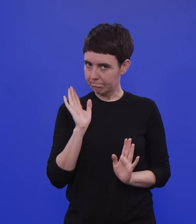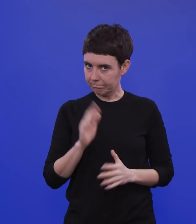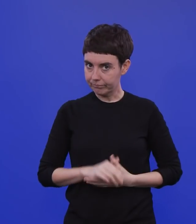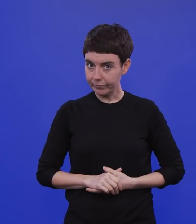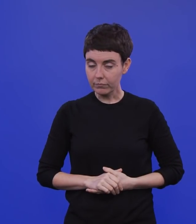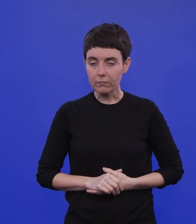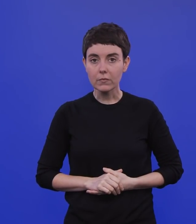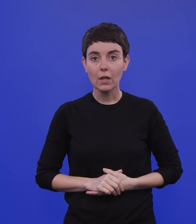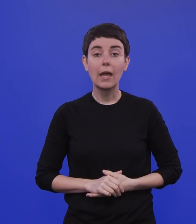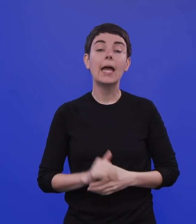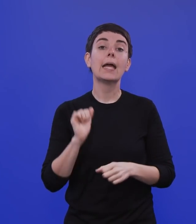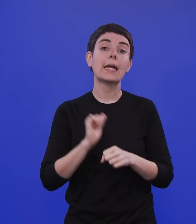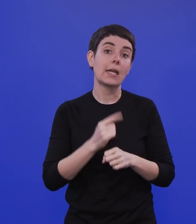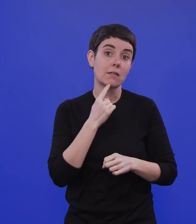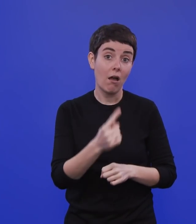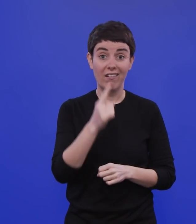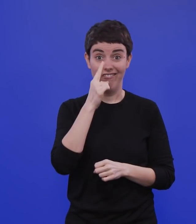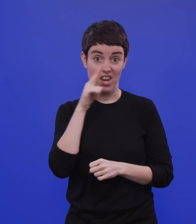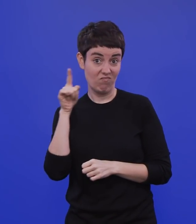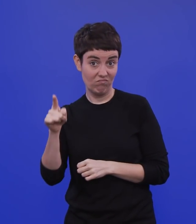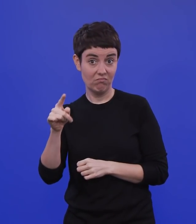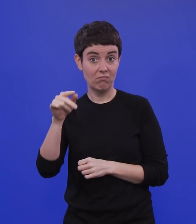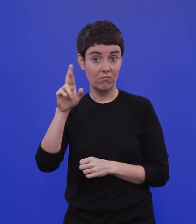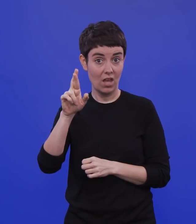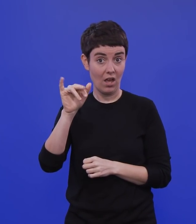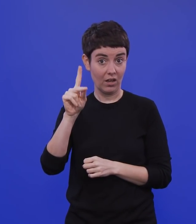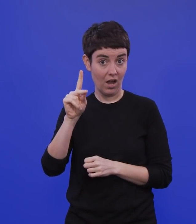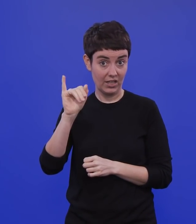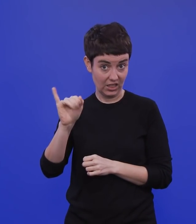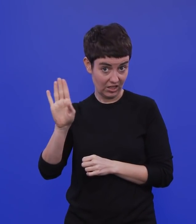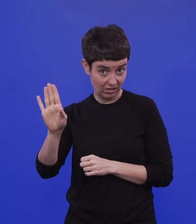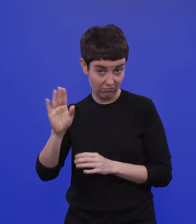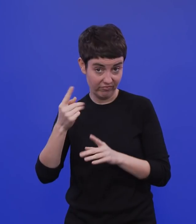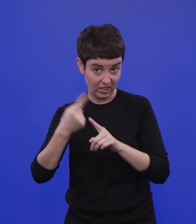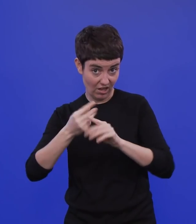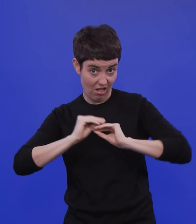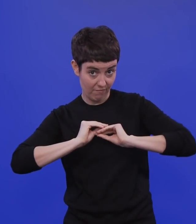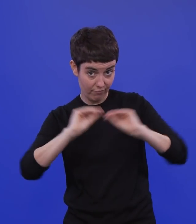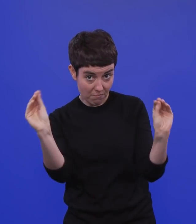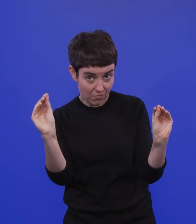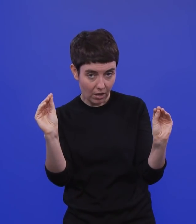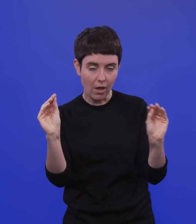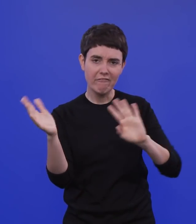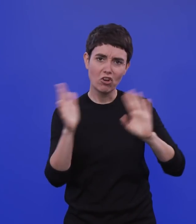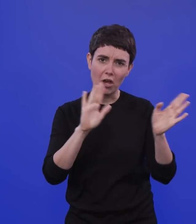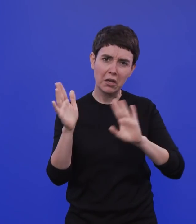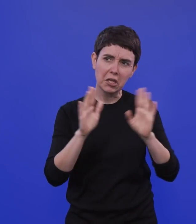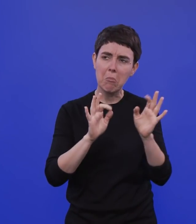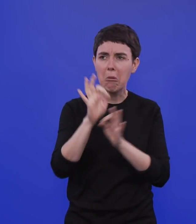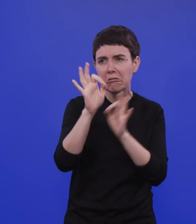ich sicherlich sagen kann, ist, wir werden eine einstellige Prozentzahl sehen. Die wird jetzt auch nicht ganz